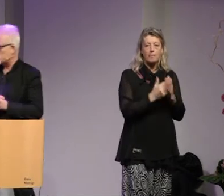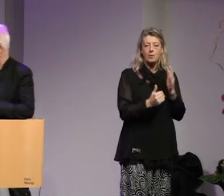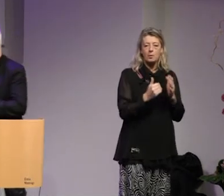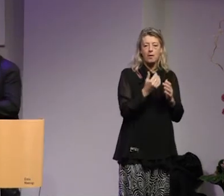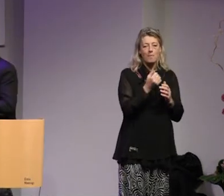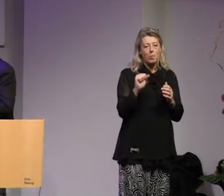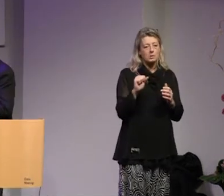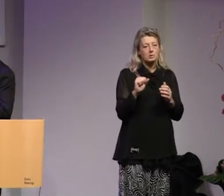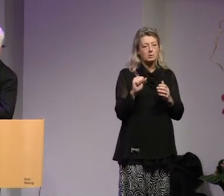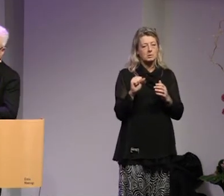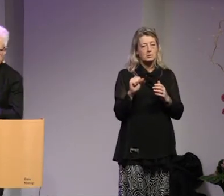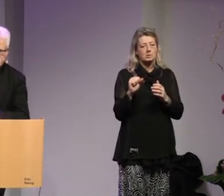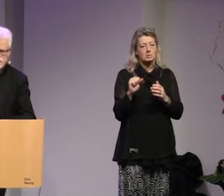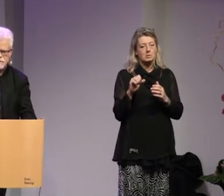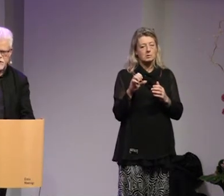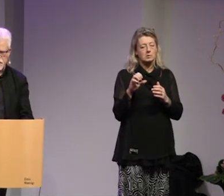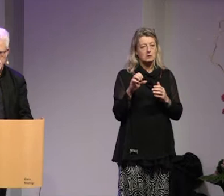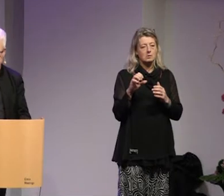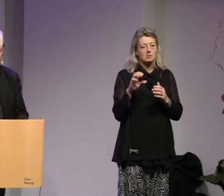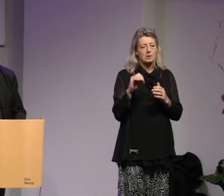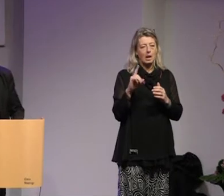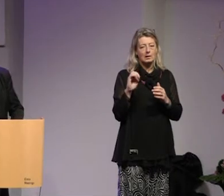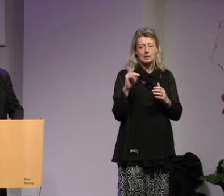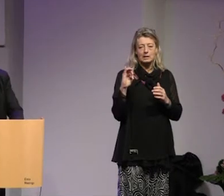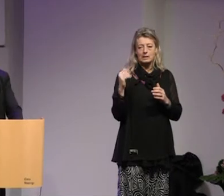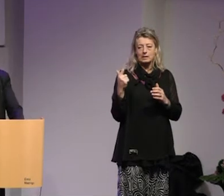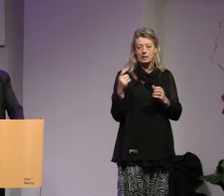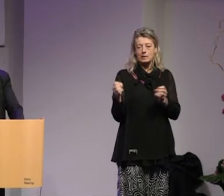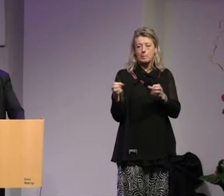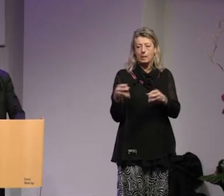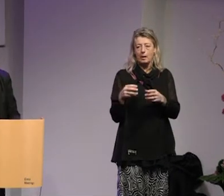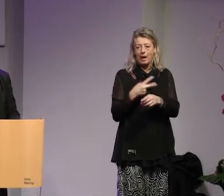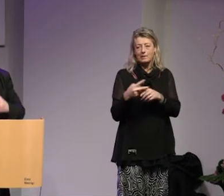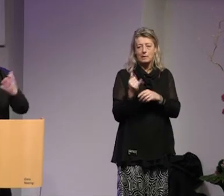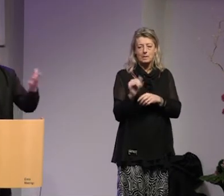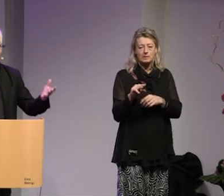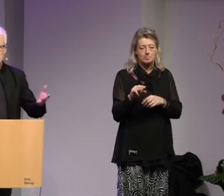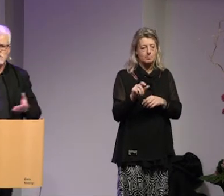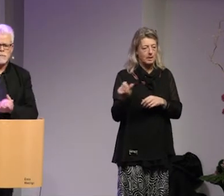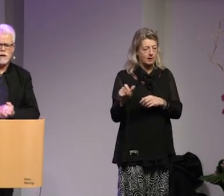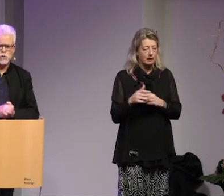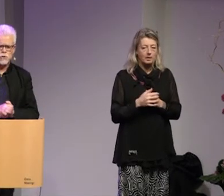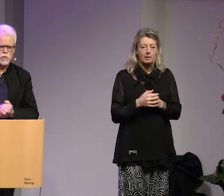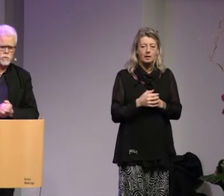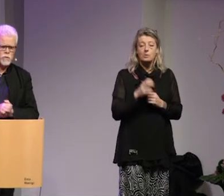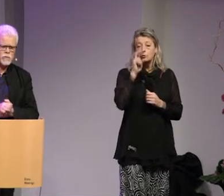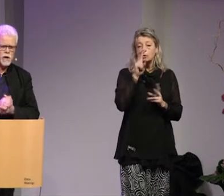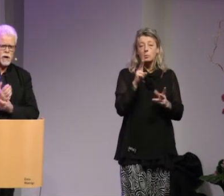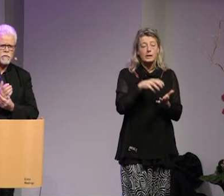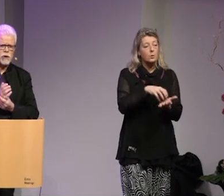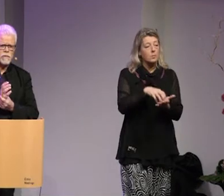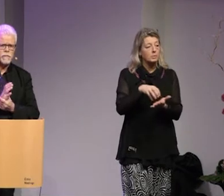våldsorienterade salafitiskt inspirerade extremister det här avspeglar sig också i